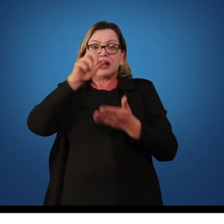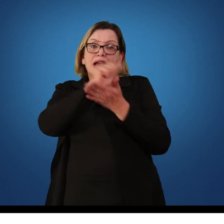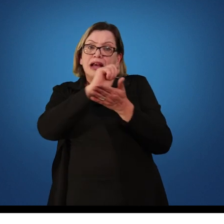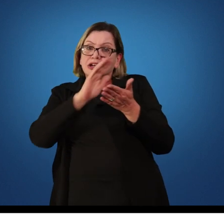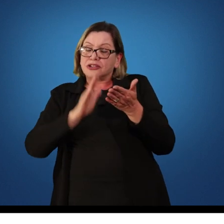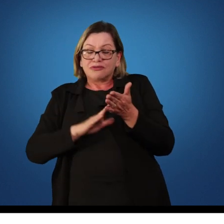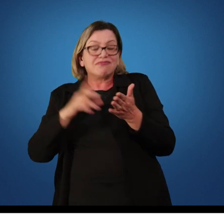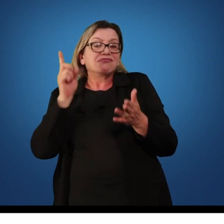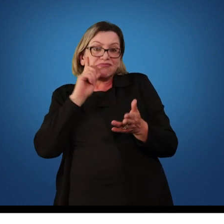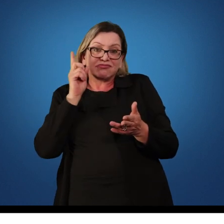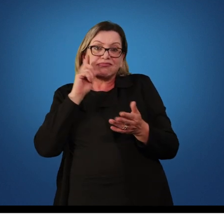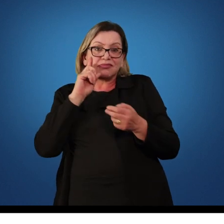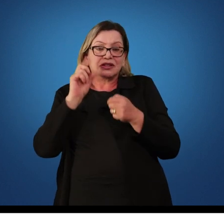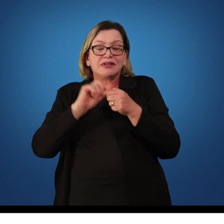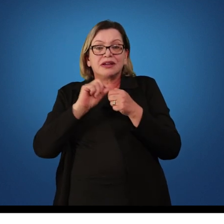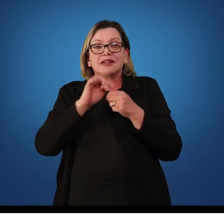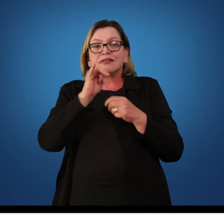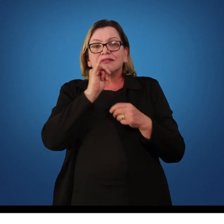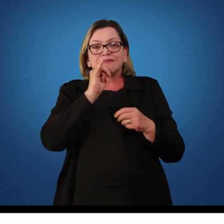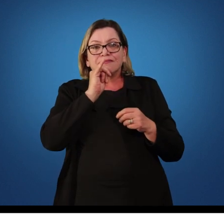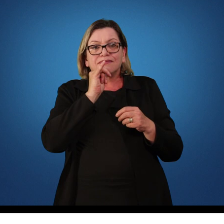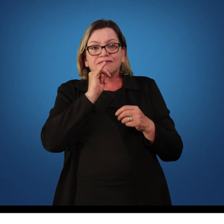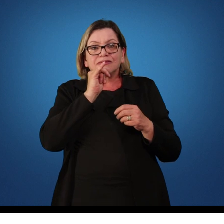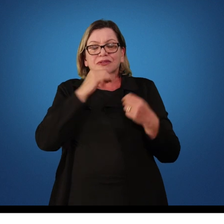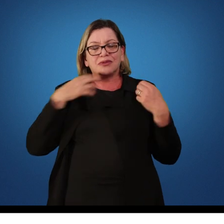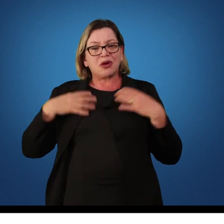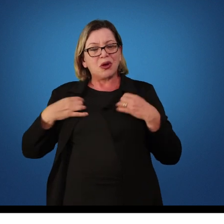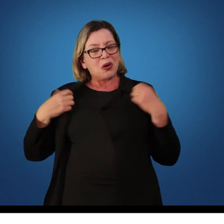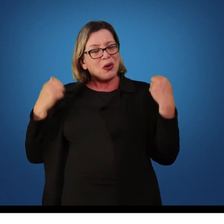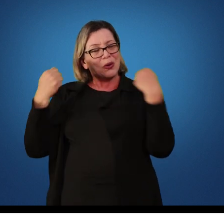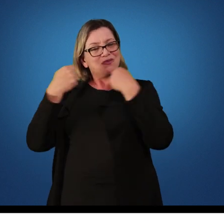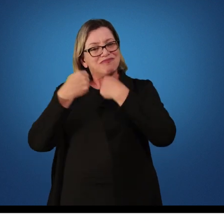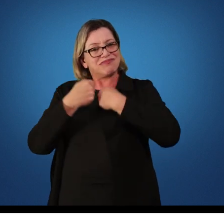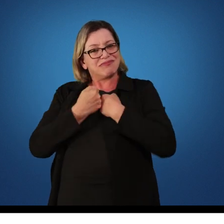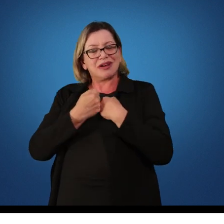diária, como por exemplo, vestir-se, comer,